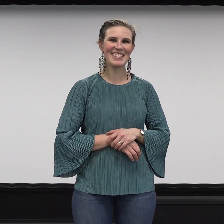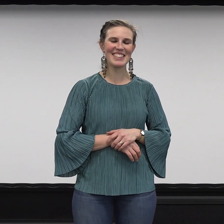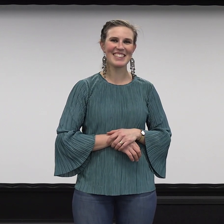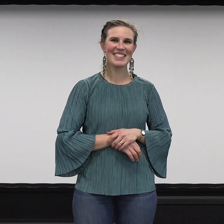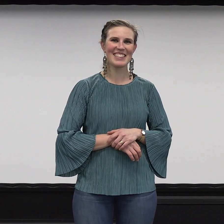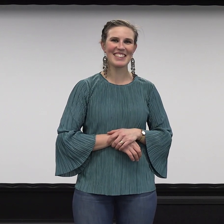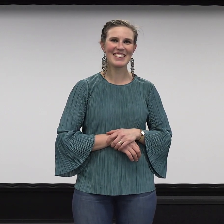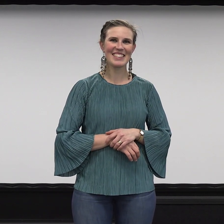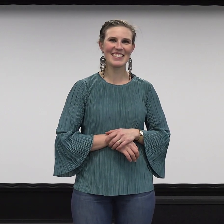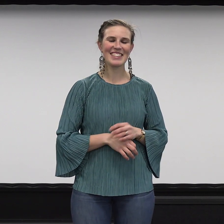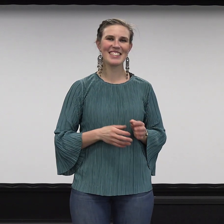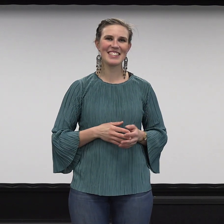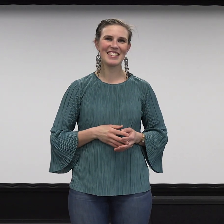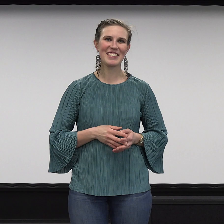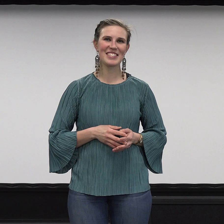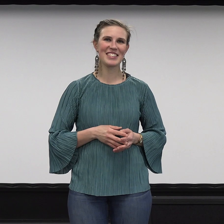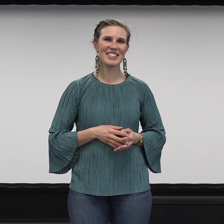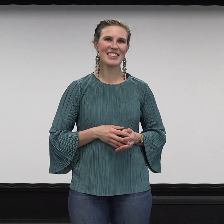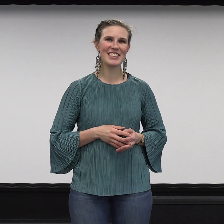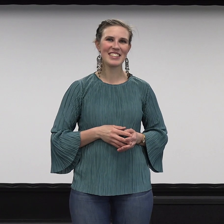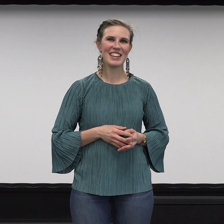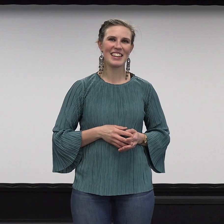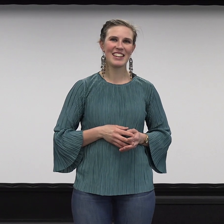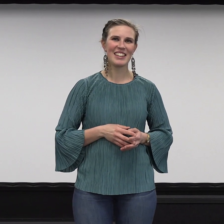Jocko Jocko Jocko Jocko Kiitos.